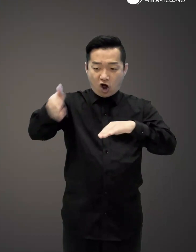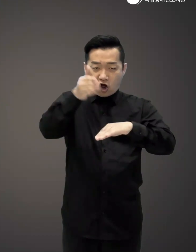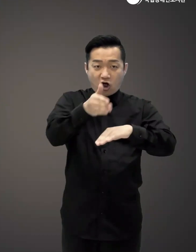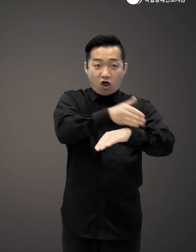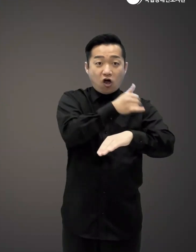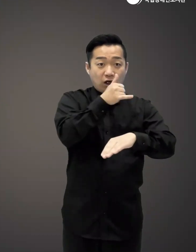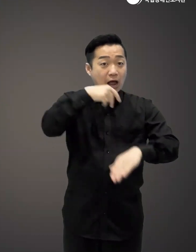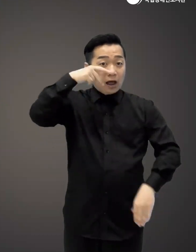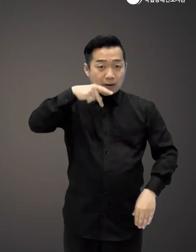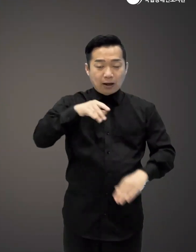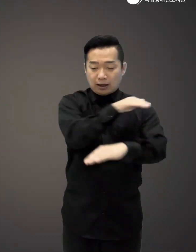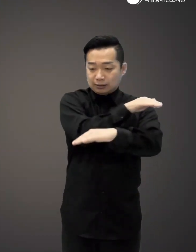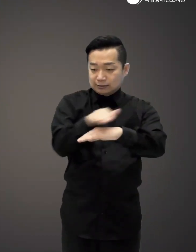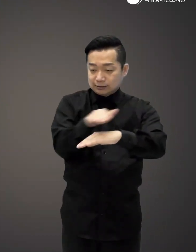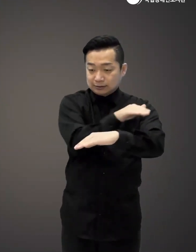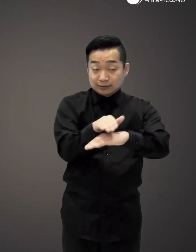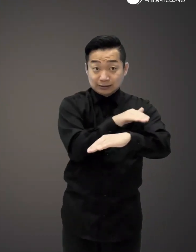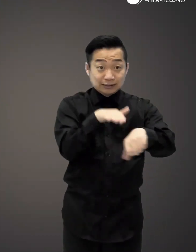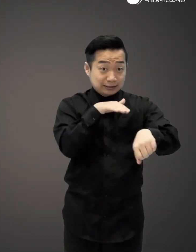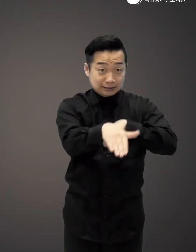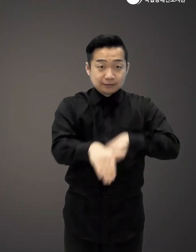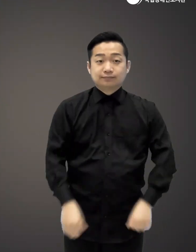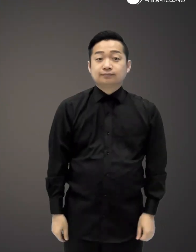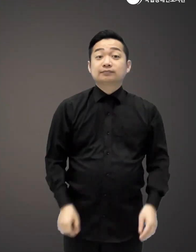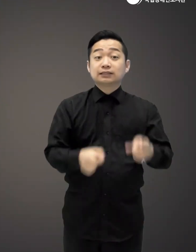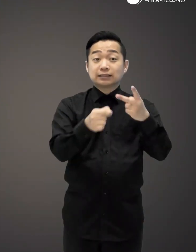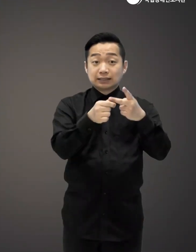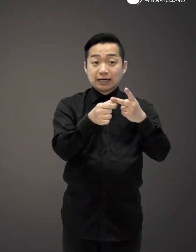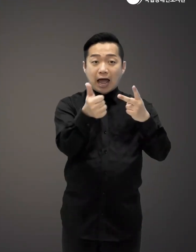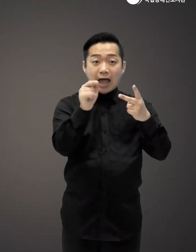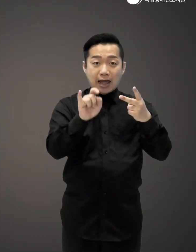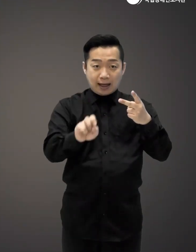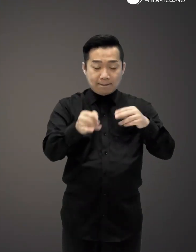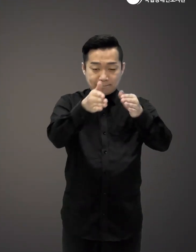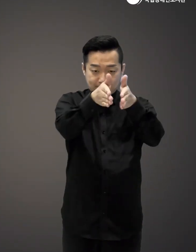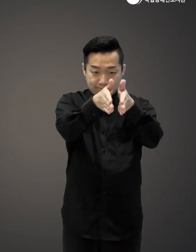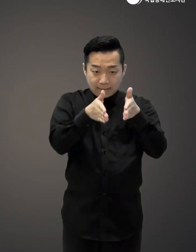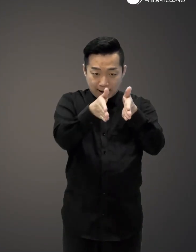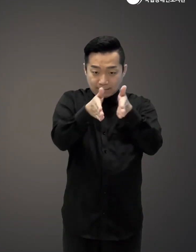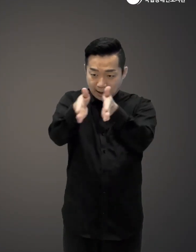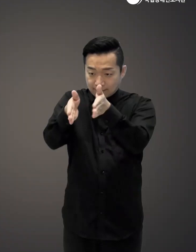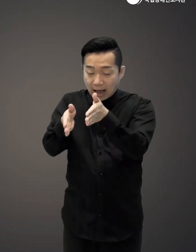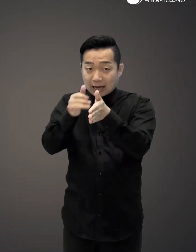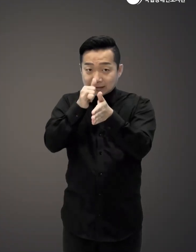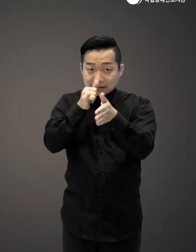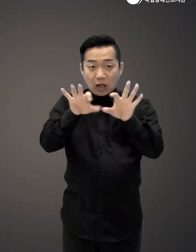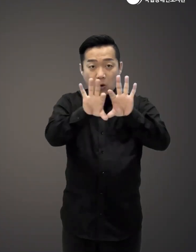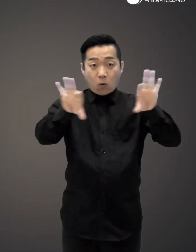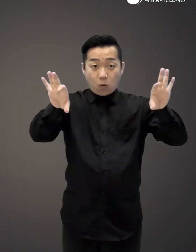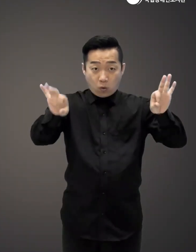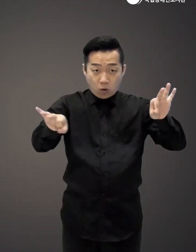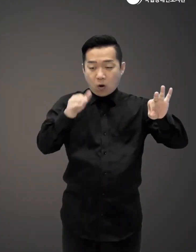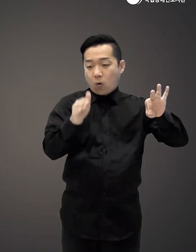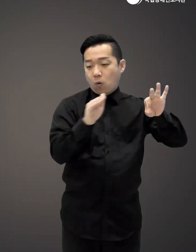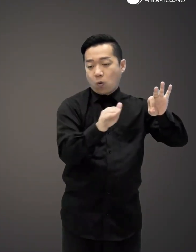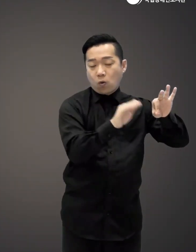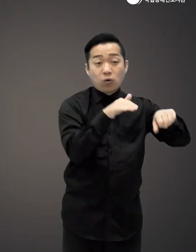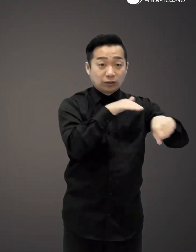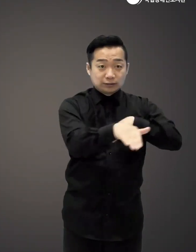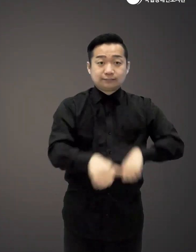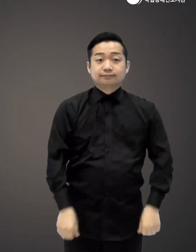채 썰고 대파는 어슷하게 썬다 2. 햄은 납작하게 썰고 프랑크 소시지는 어슷하게 썬다